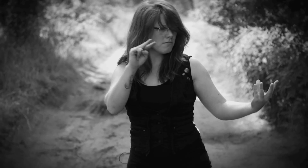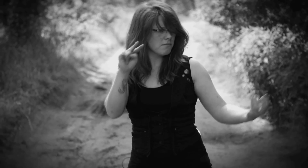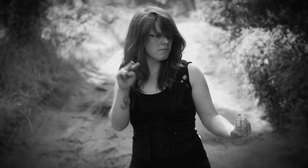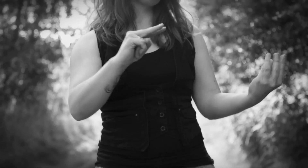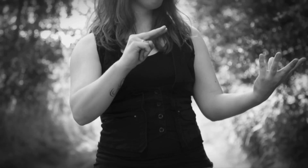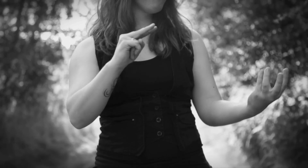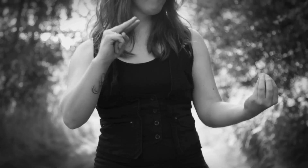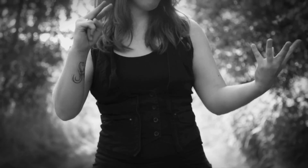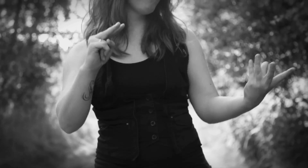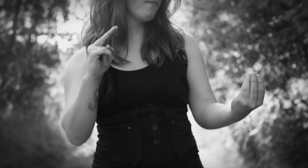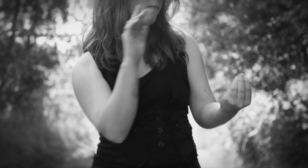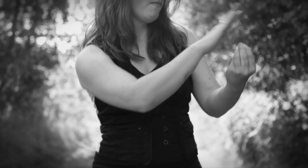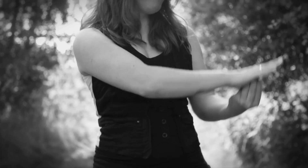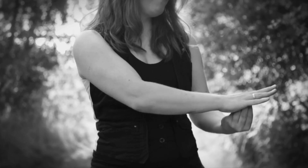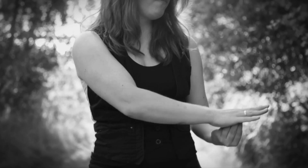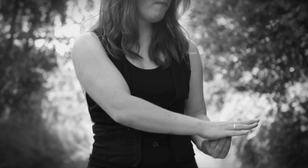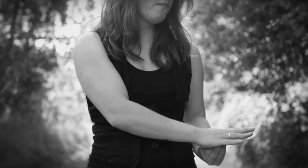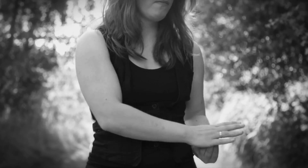Verdächtige Elemente sofort uns schädlich machen